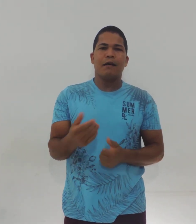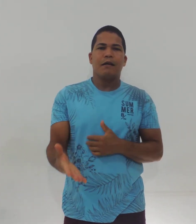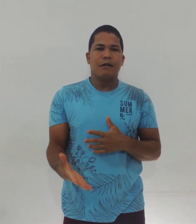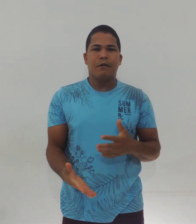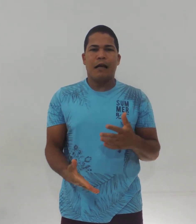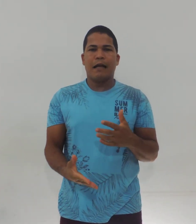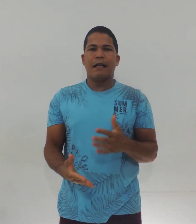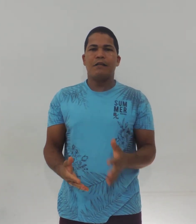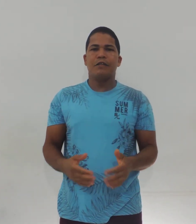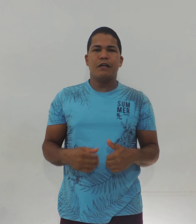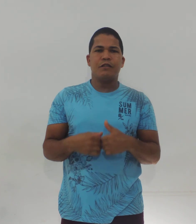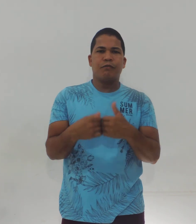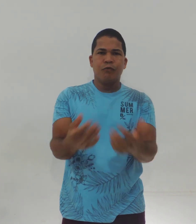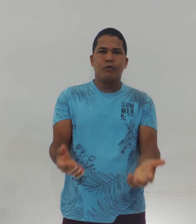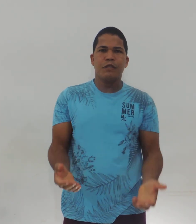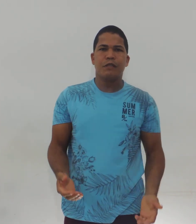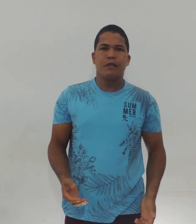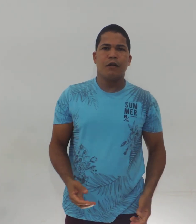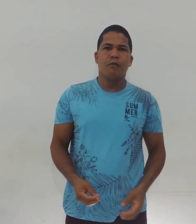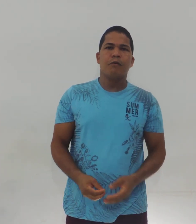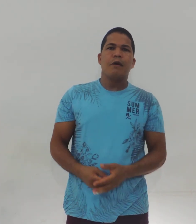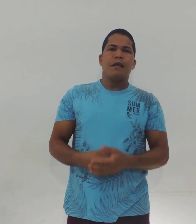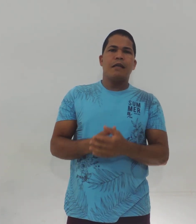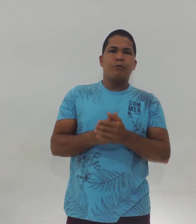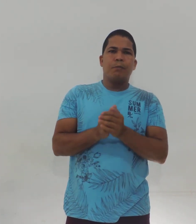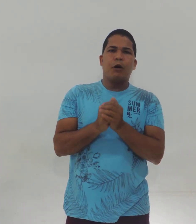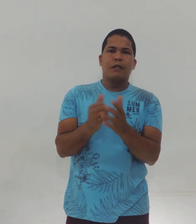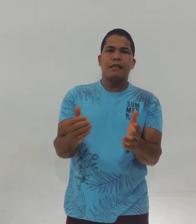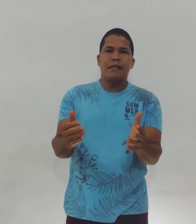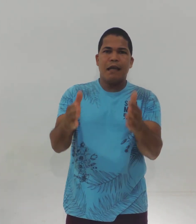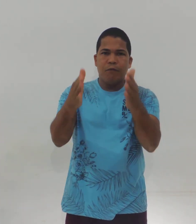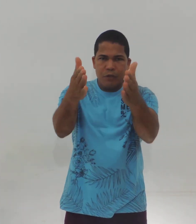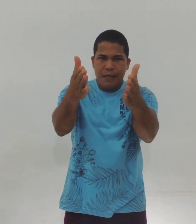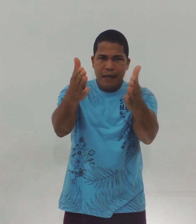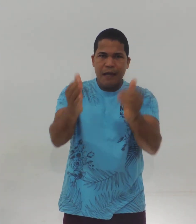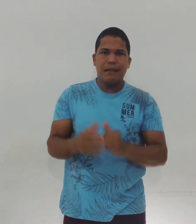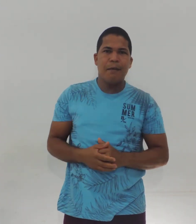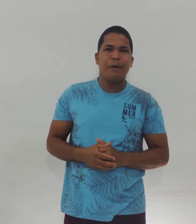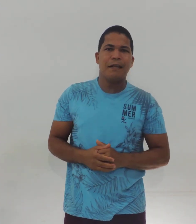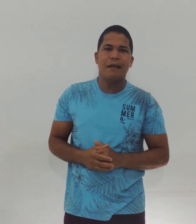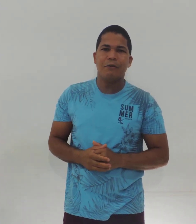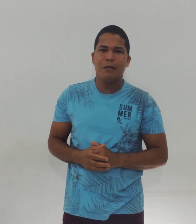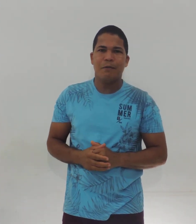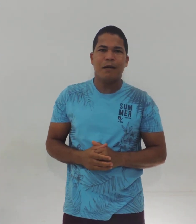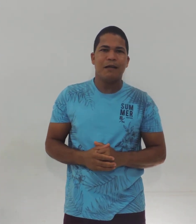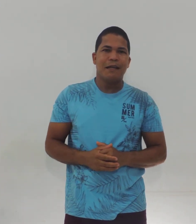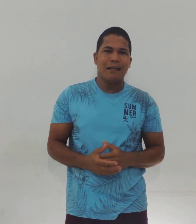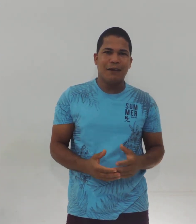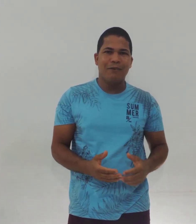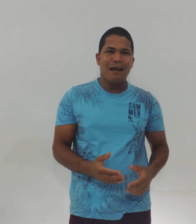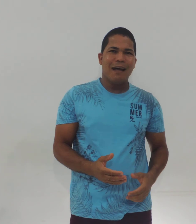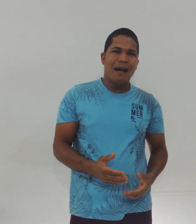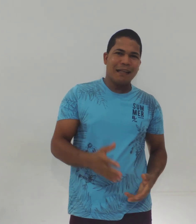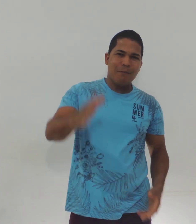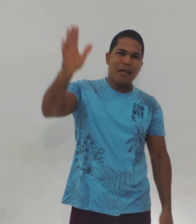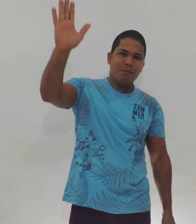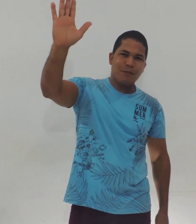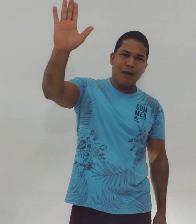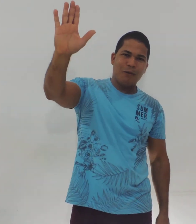a cada dia difunde, entendeu? E o importante é que você está aprendendo o livro. Então, até mais, pessoal.